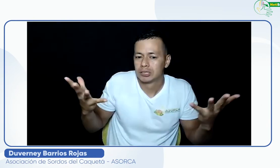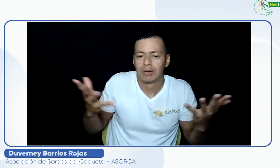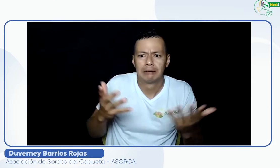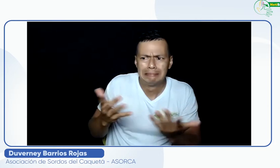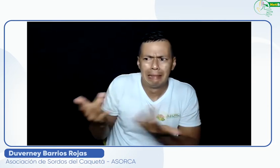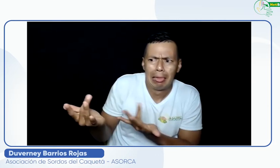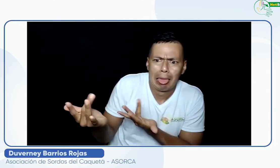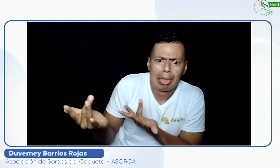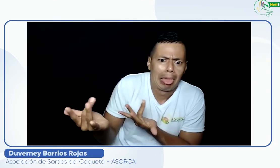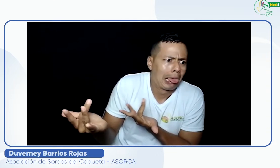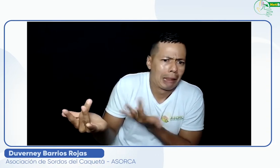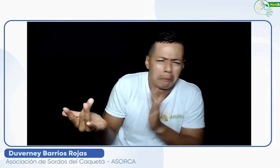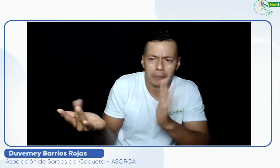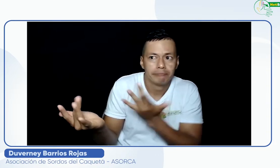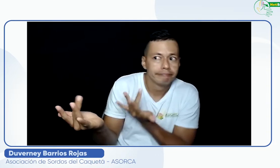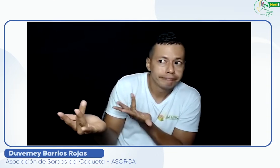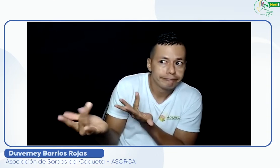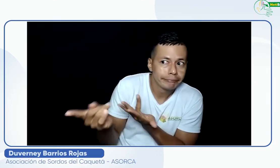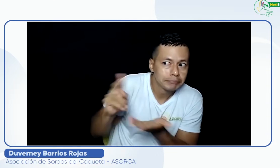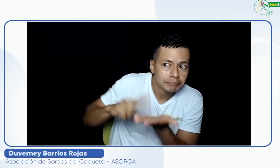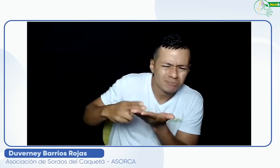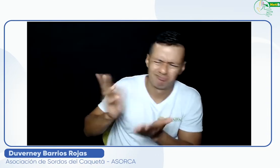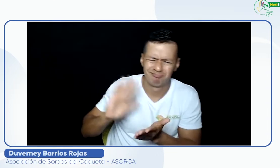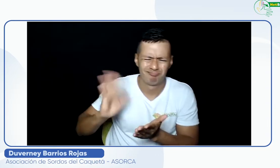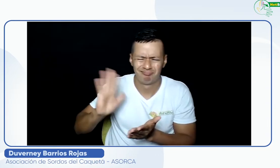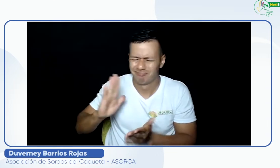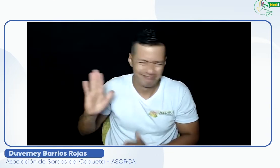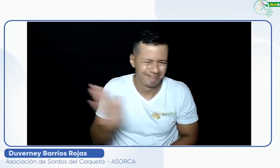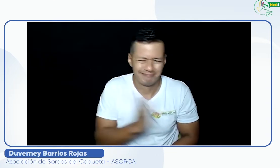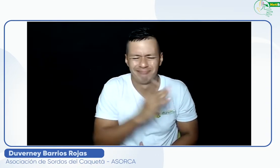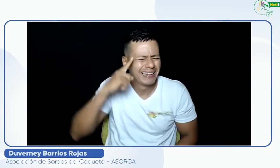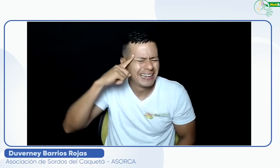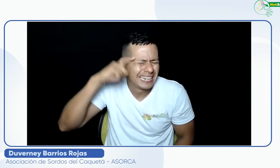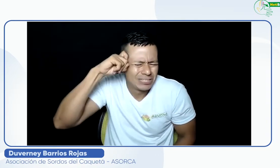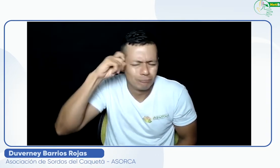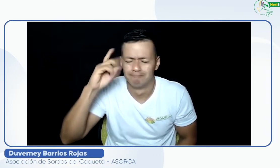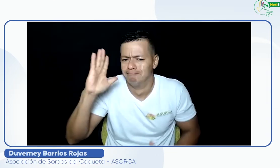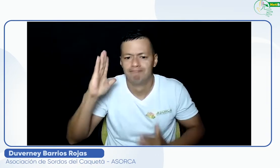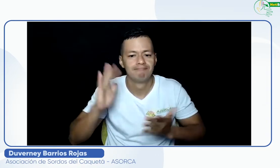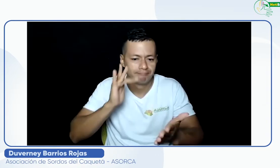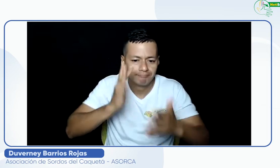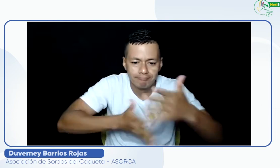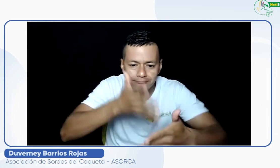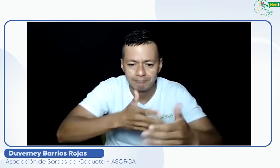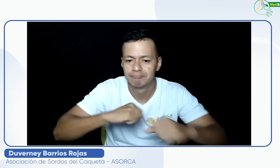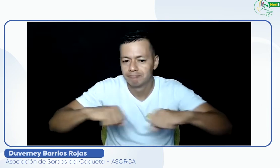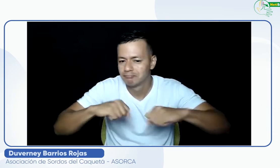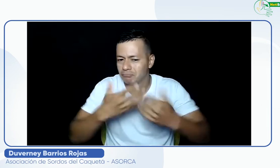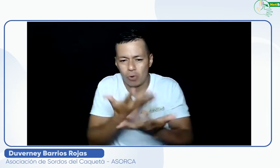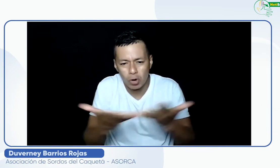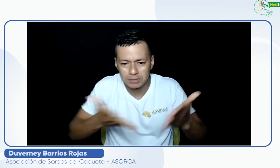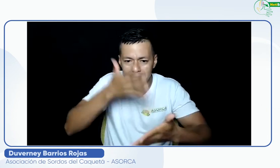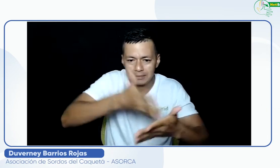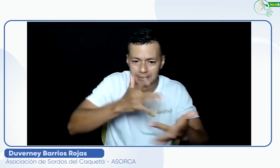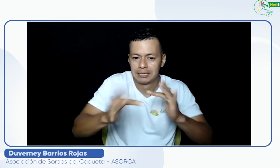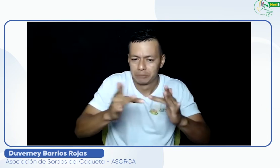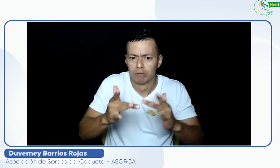opción. Hay que aceptar el desafío, atender a gestiones y situaciones a través del centro de relevo, aprovechar el tiempo, la comunicación es